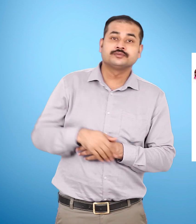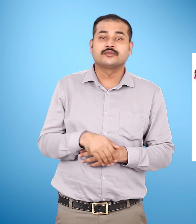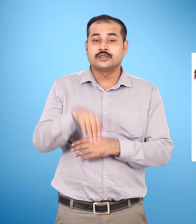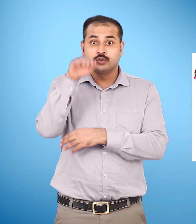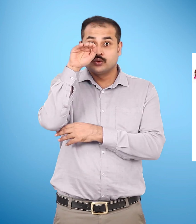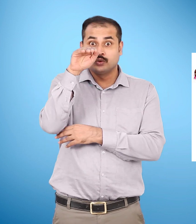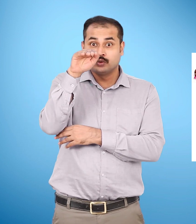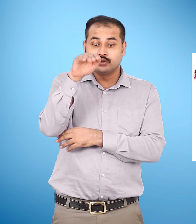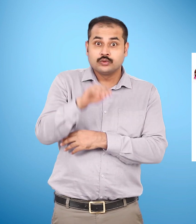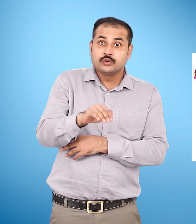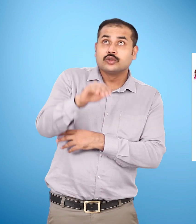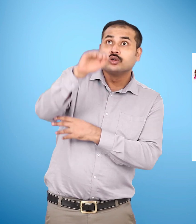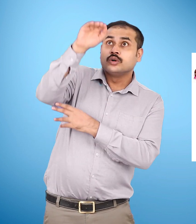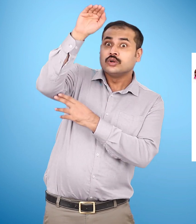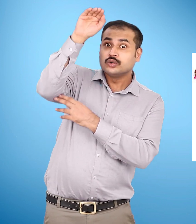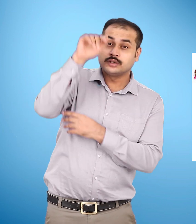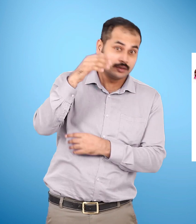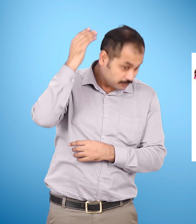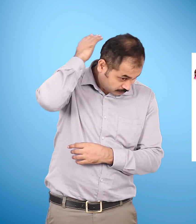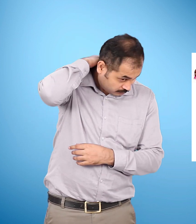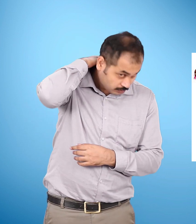कुछ उचे उठ की पीठ उची